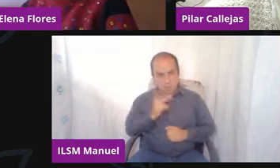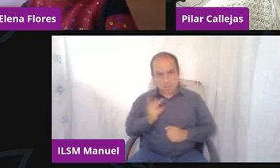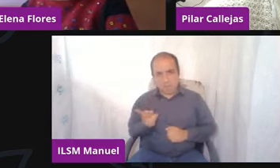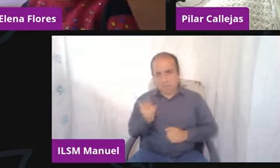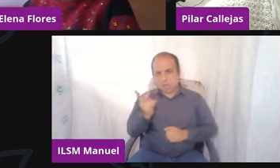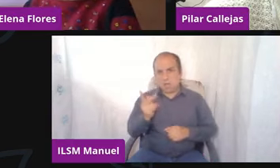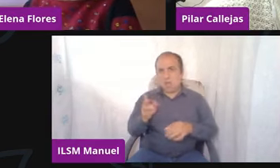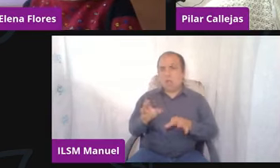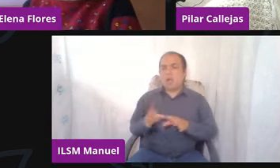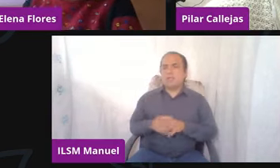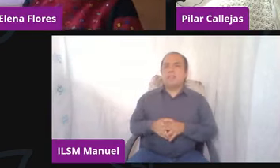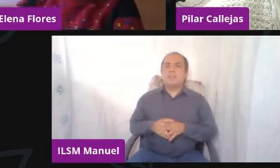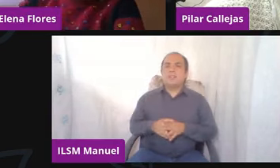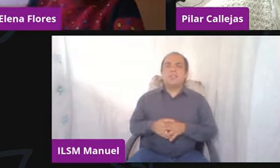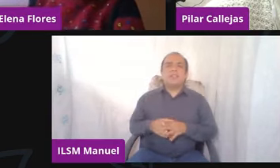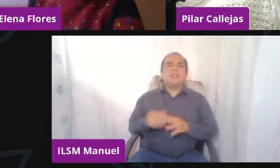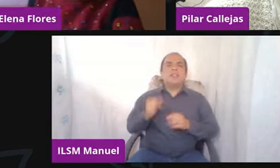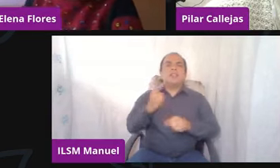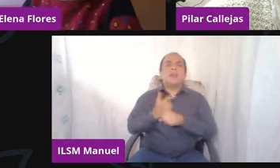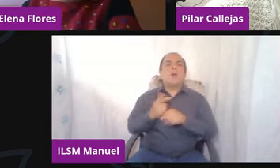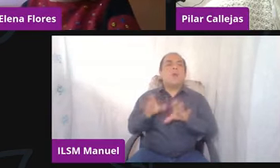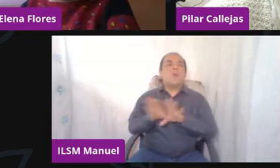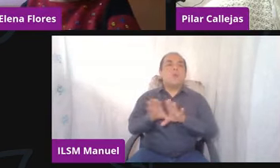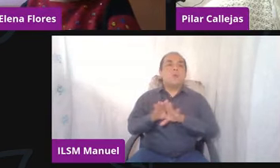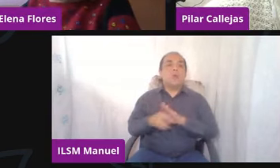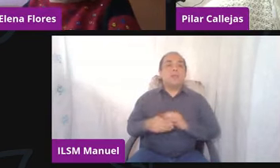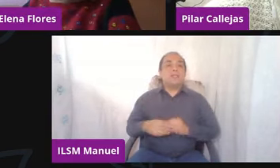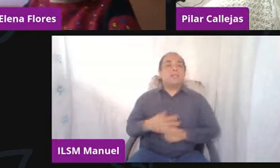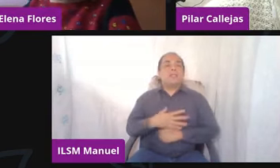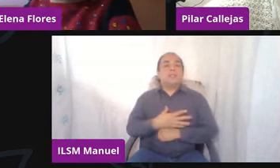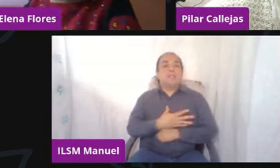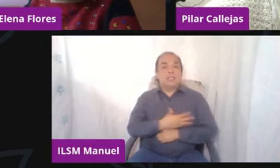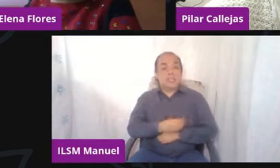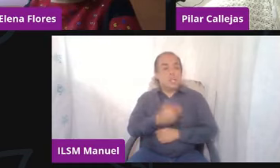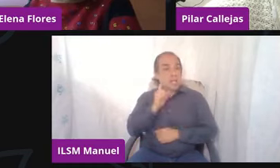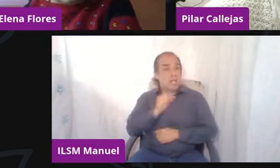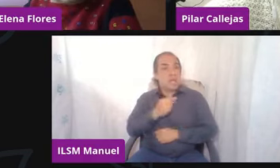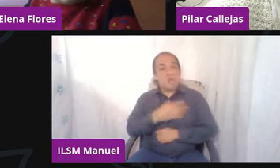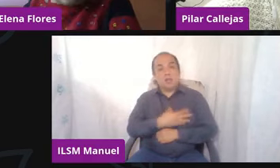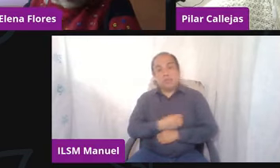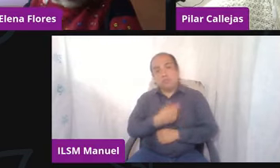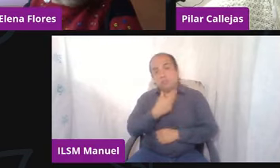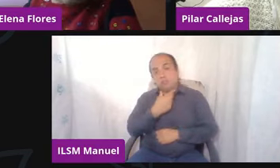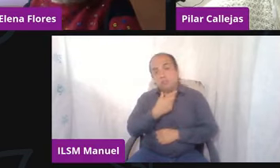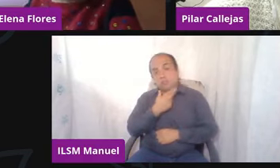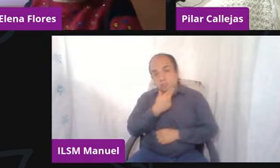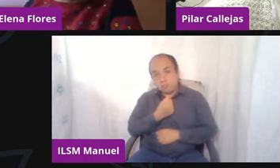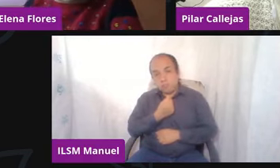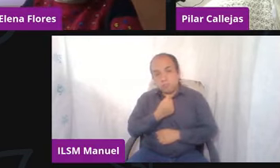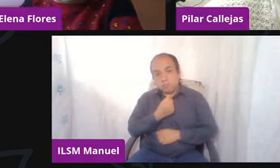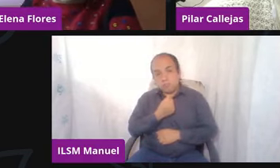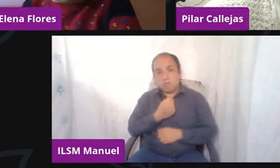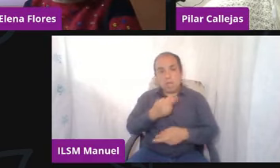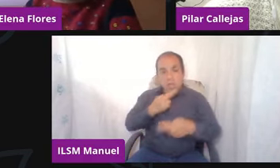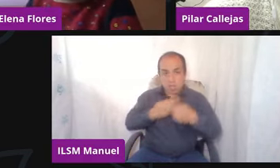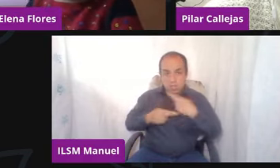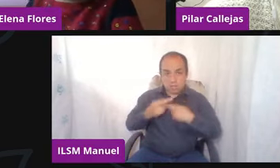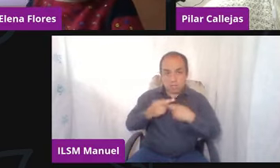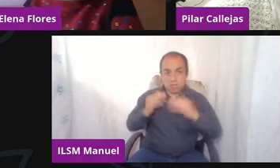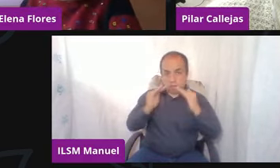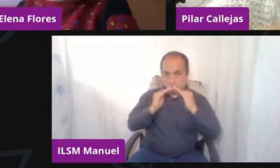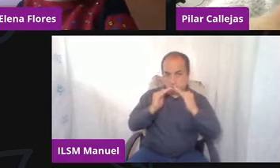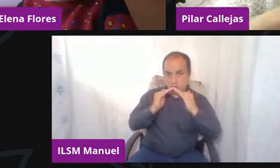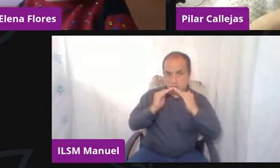identificar que mi hija o mi hijo al regresar de la escuela o la